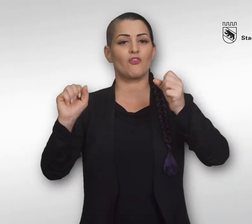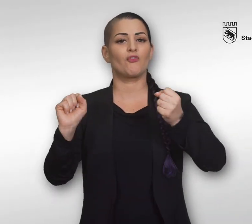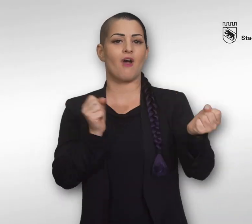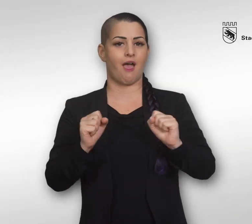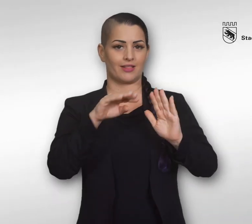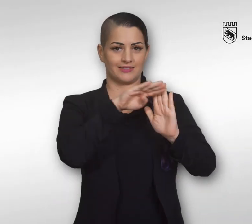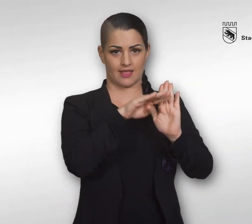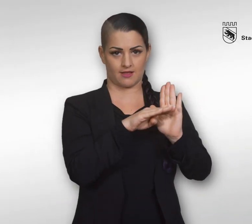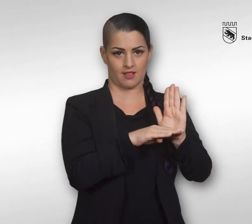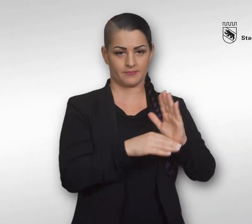Verhaltensregeln